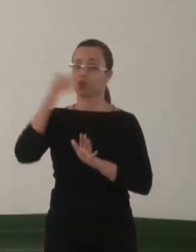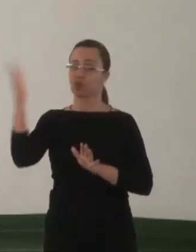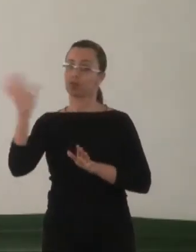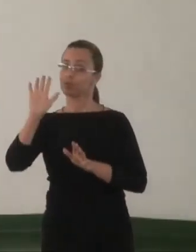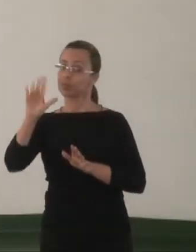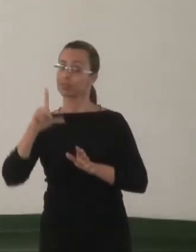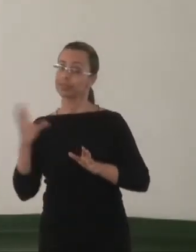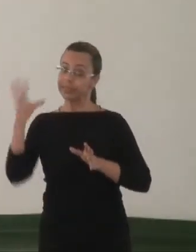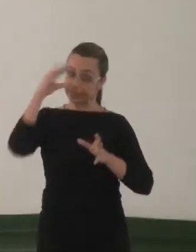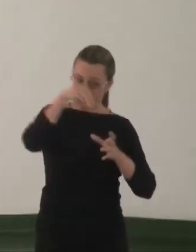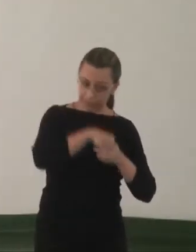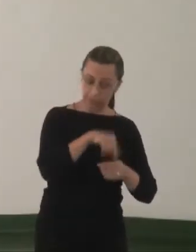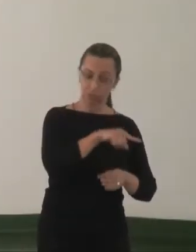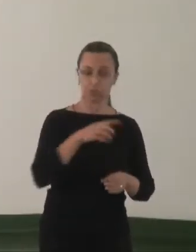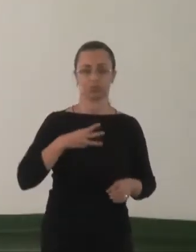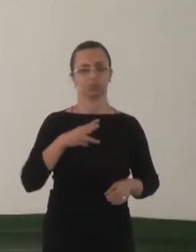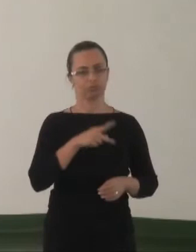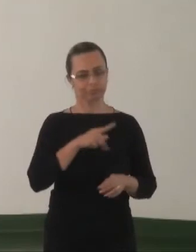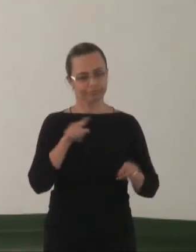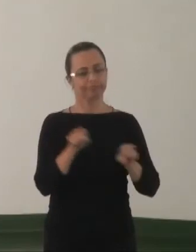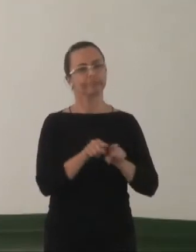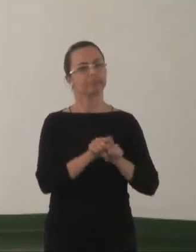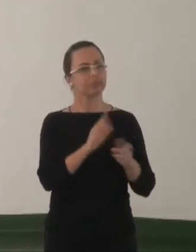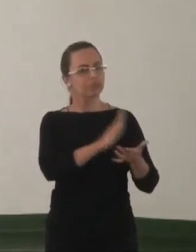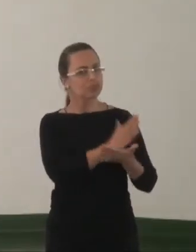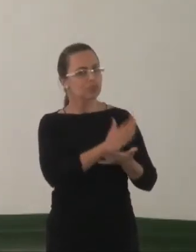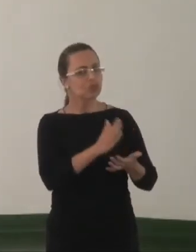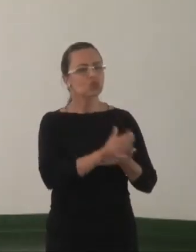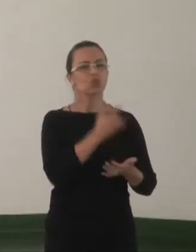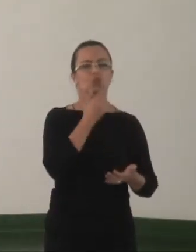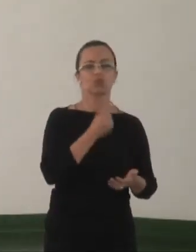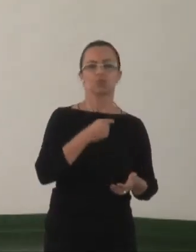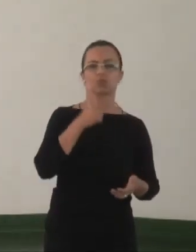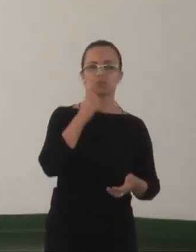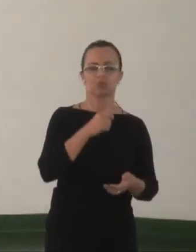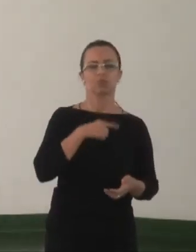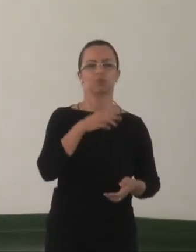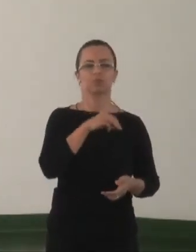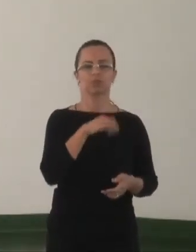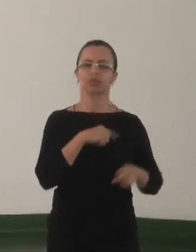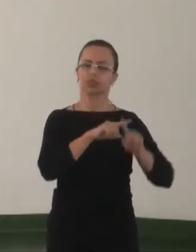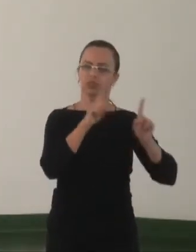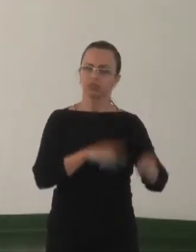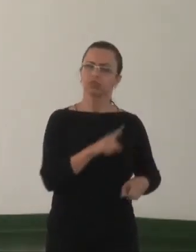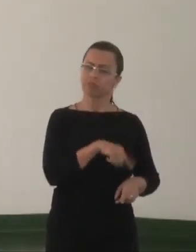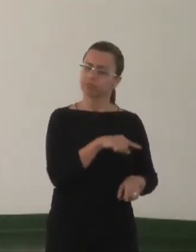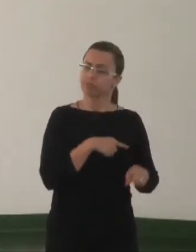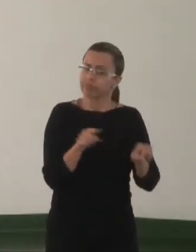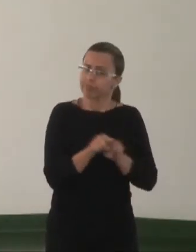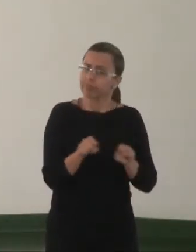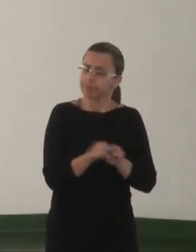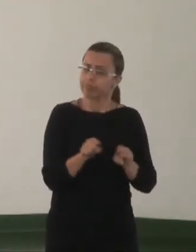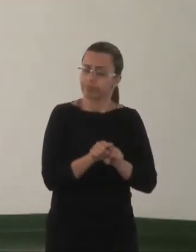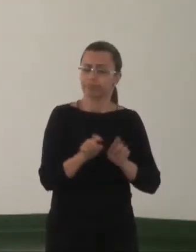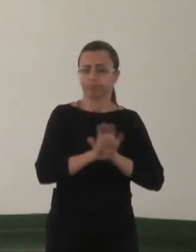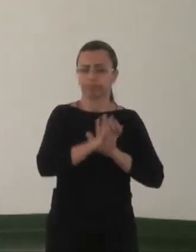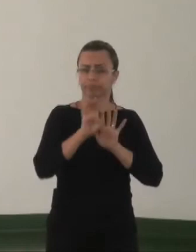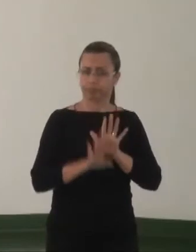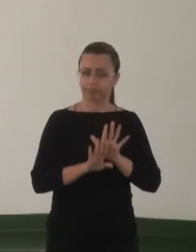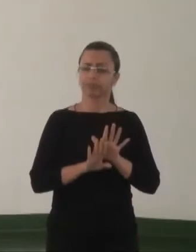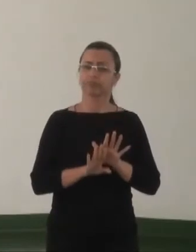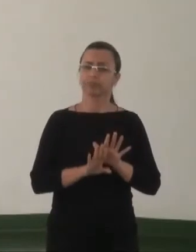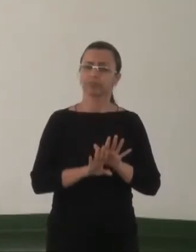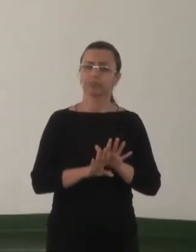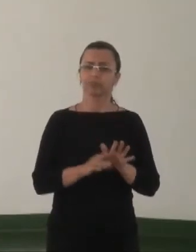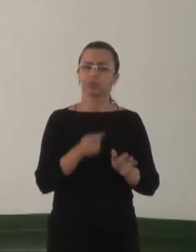que dentro do Ministério Público existem promotores e promotoras, servidores e servidoras que também são LGBT e que